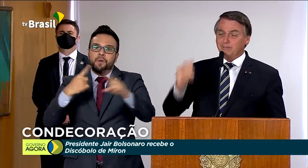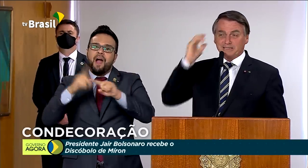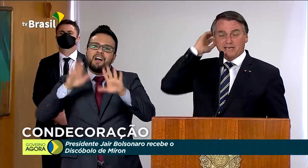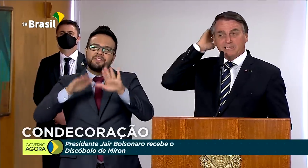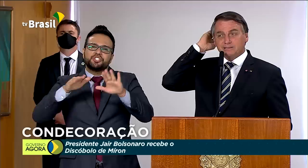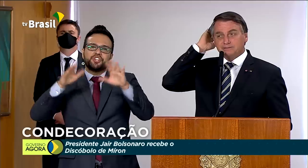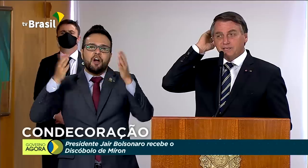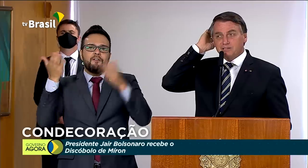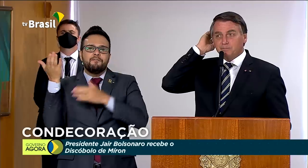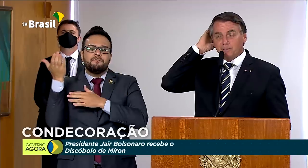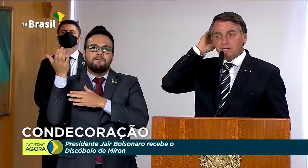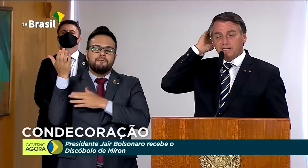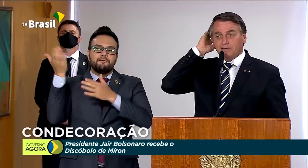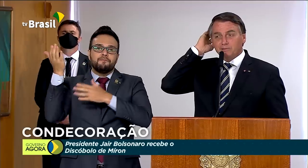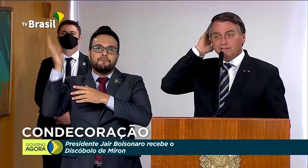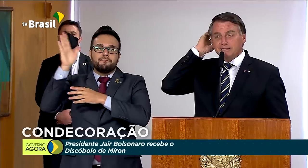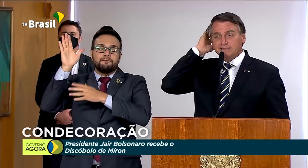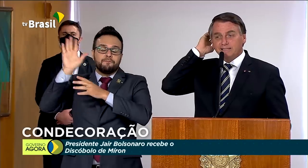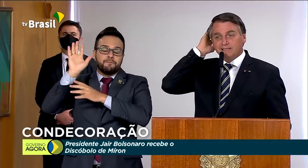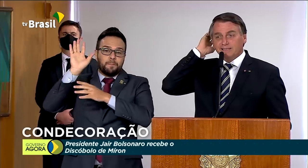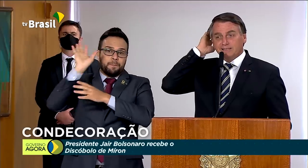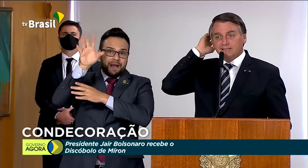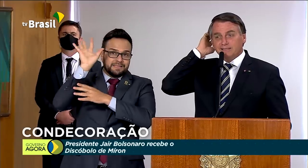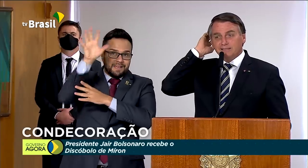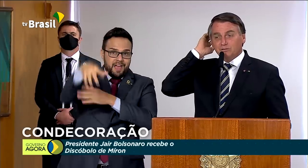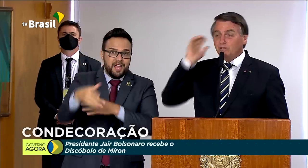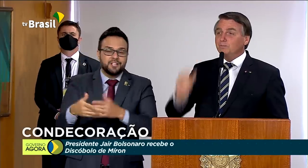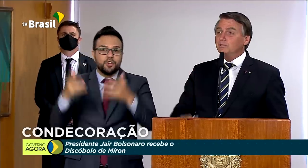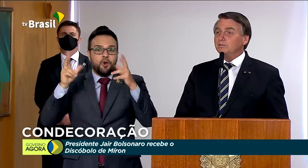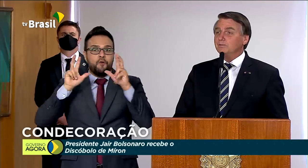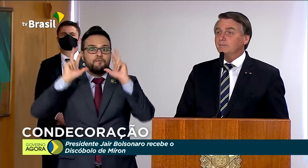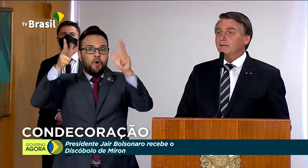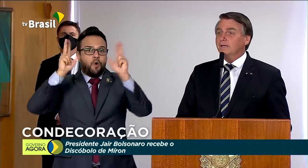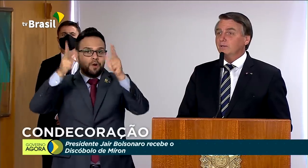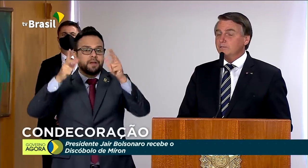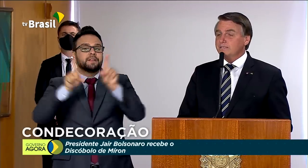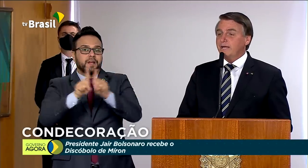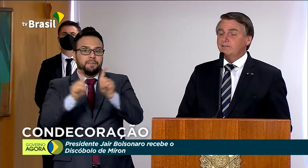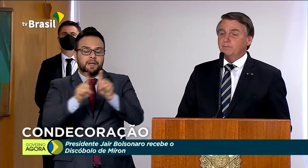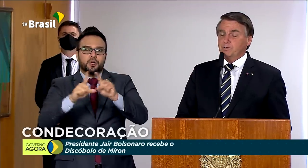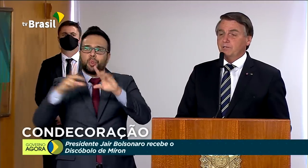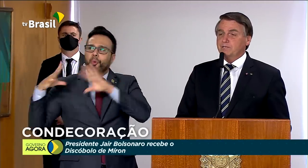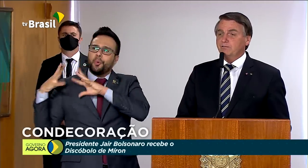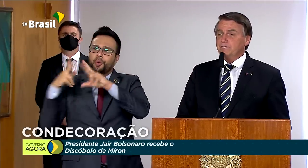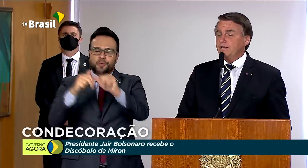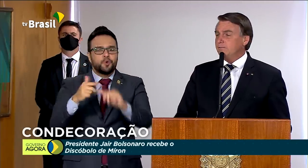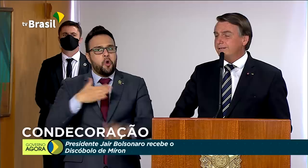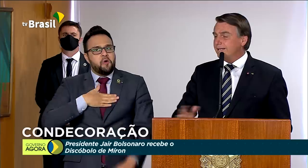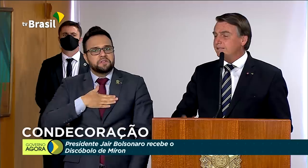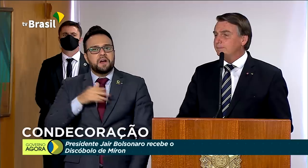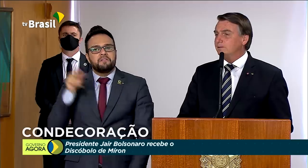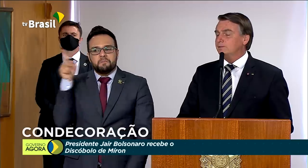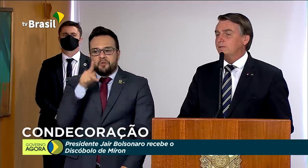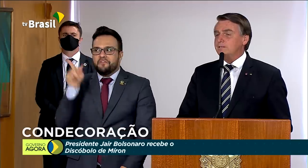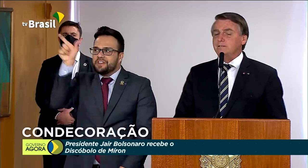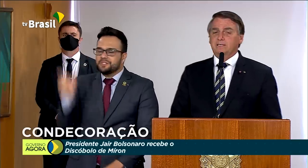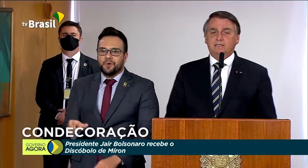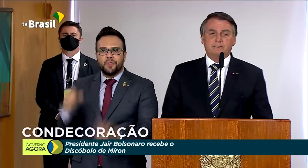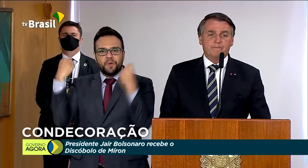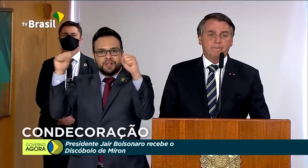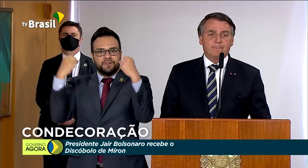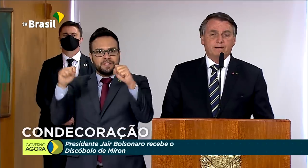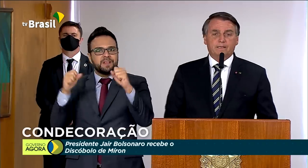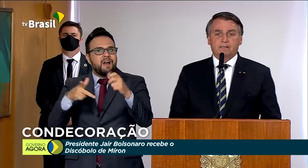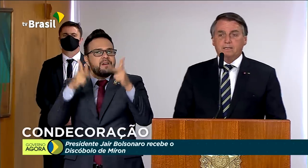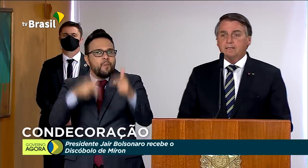vôlei, de basquete, eu fazia um pouco de cada coisa, né. E todo mundo gostava do professor de educação física, era um grande amigo nosso